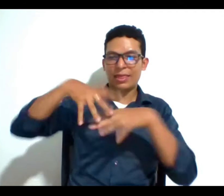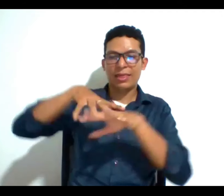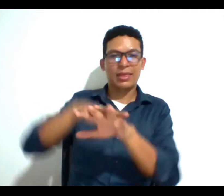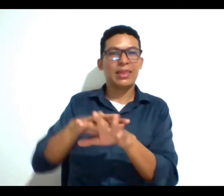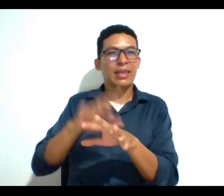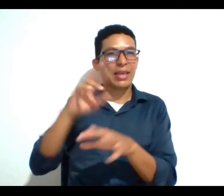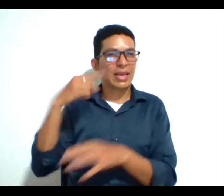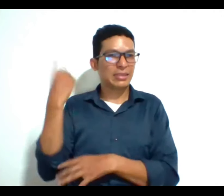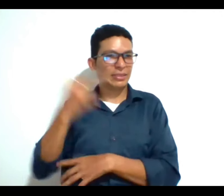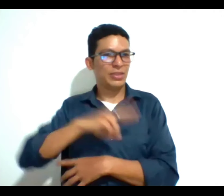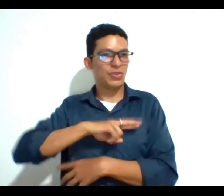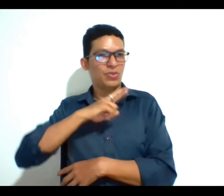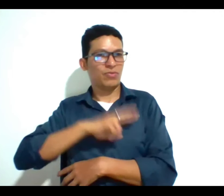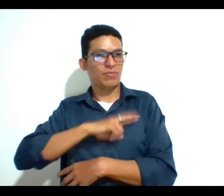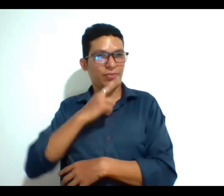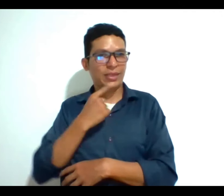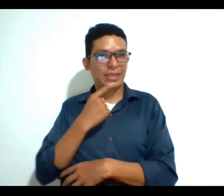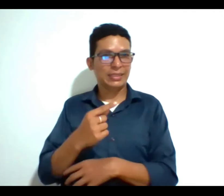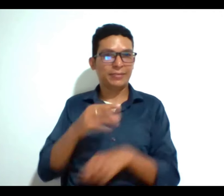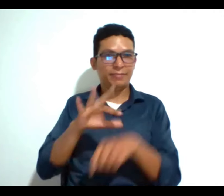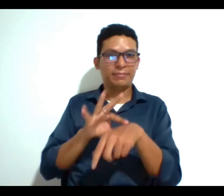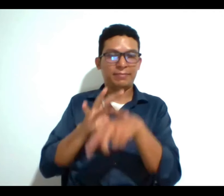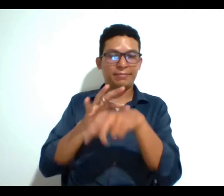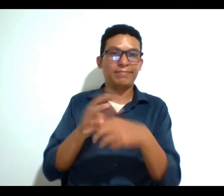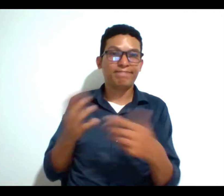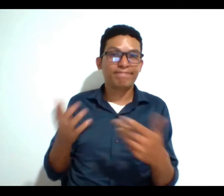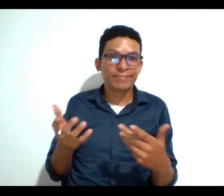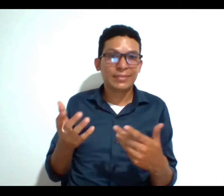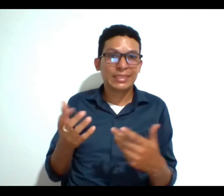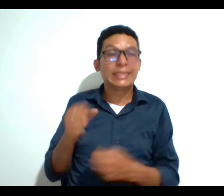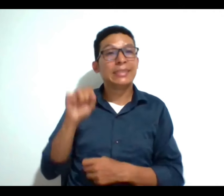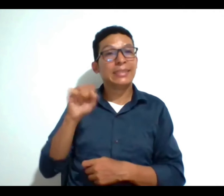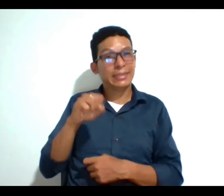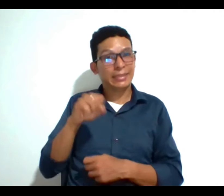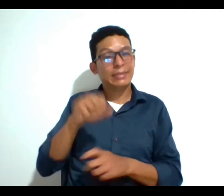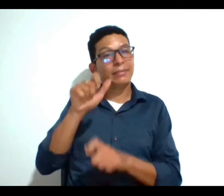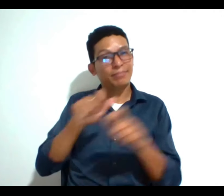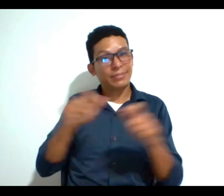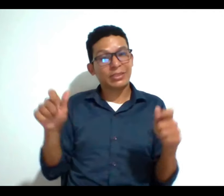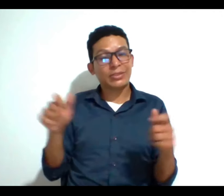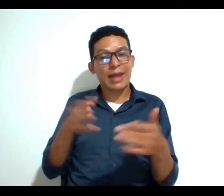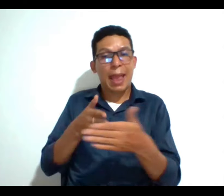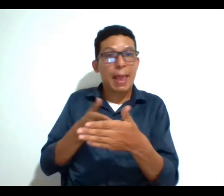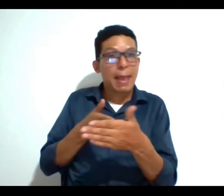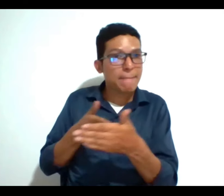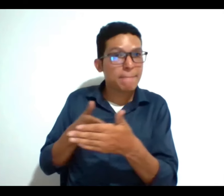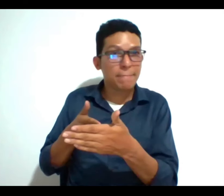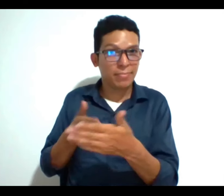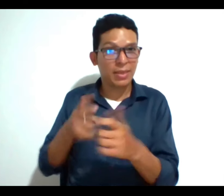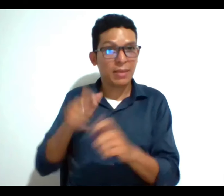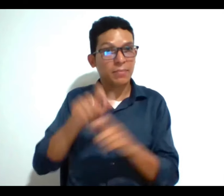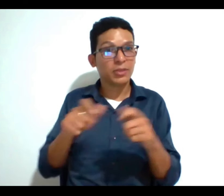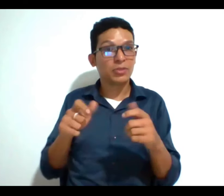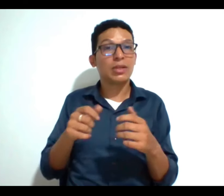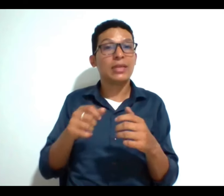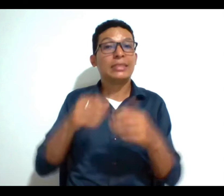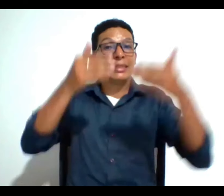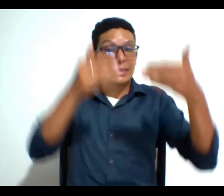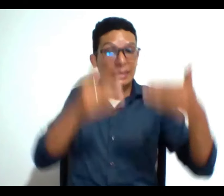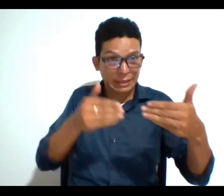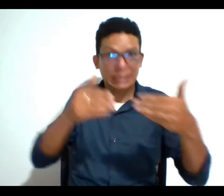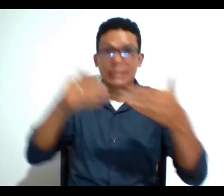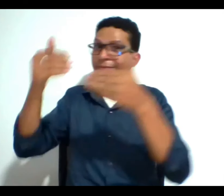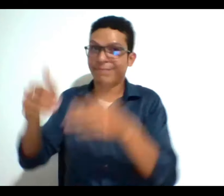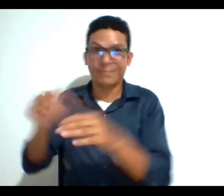religiosas como explicaba al inicio el doctor y en donde las personas siguen enfrentando muchas barreras las personas con y sin discapacidad